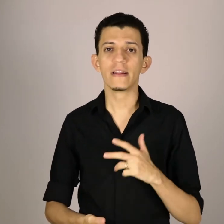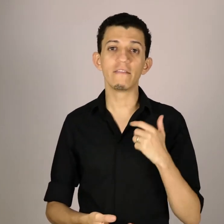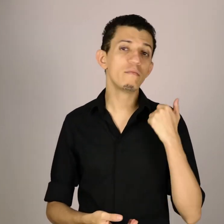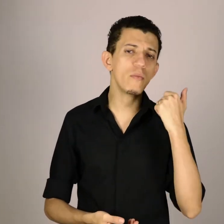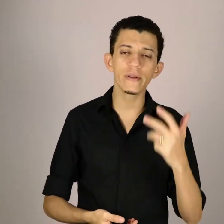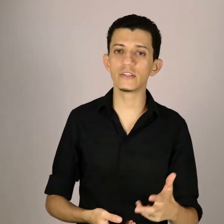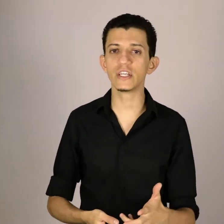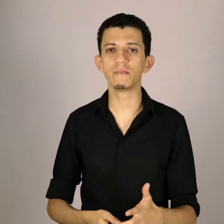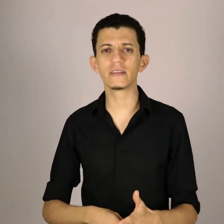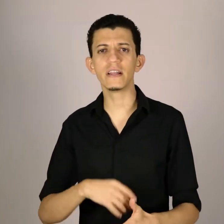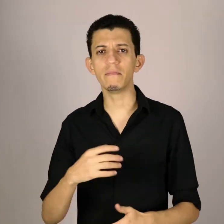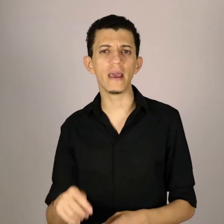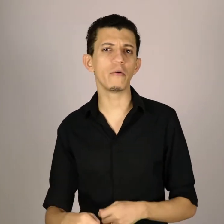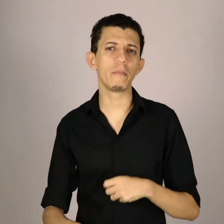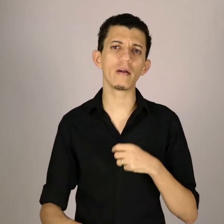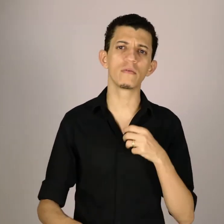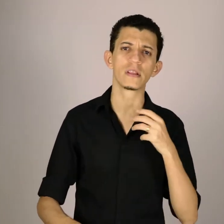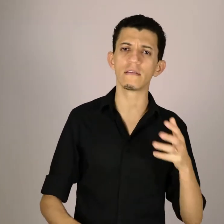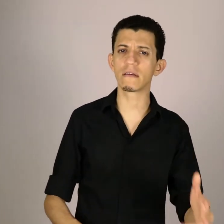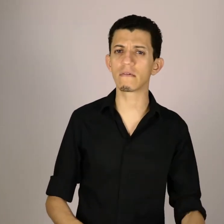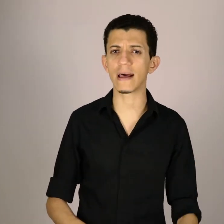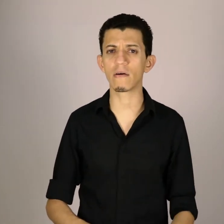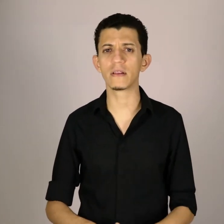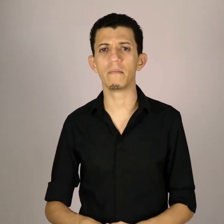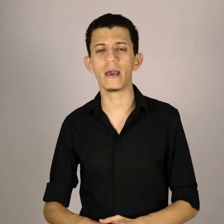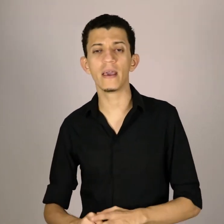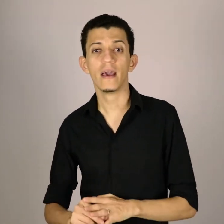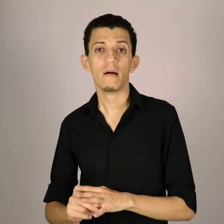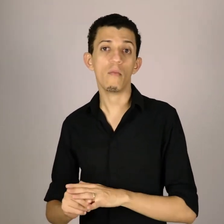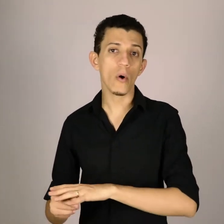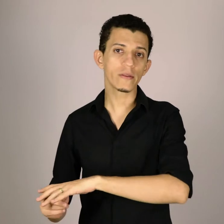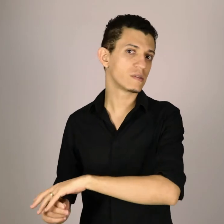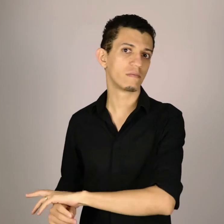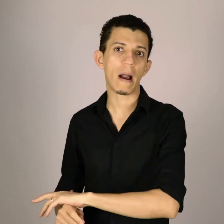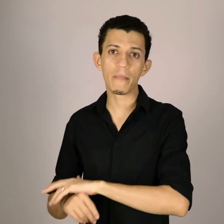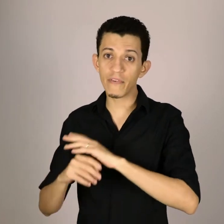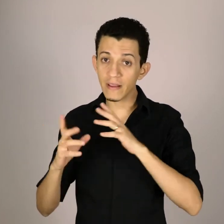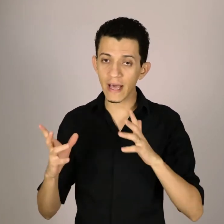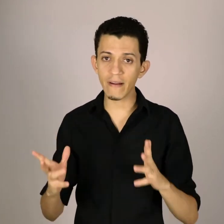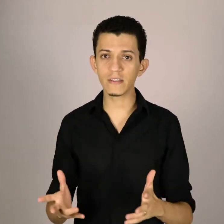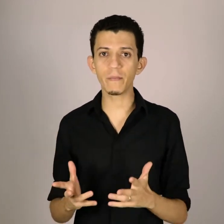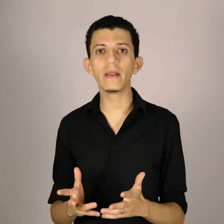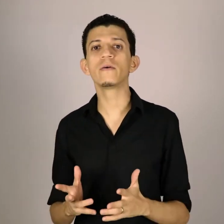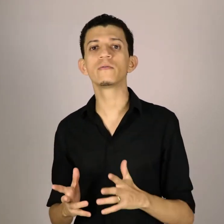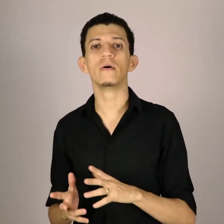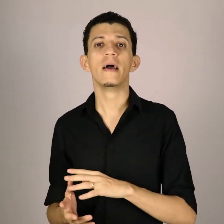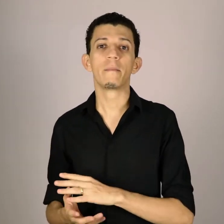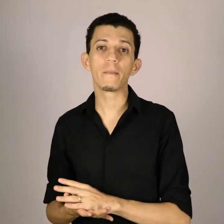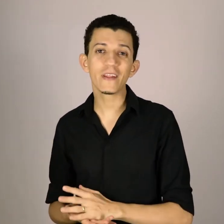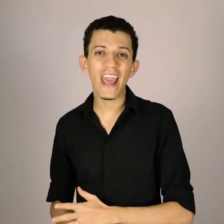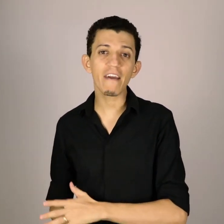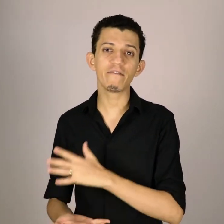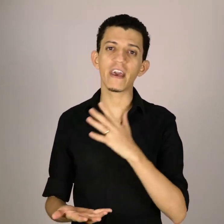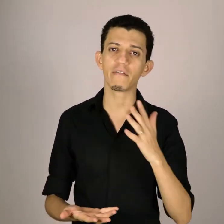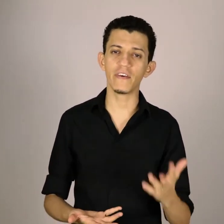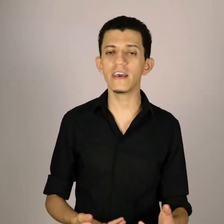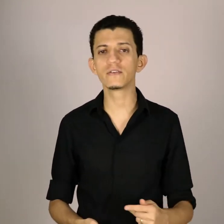Teve muita gente mandando e-mail, perguntando aqui no canal também. Muitos aproveitaram esse período para poder rever vídeos,